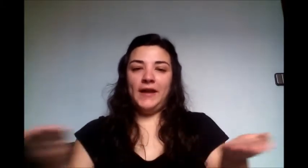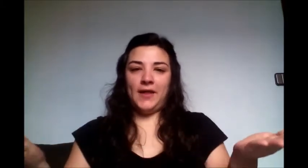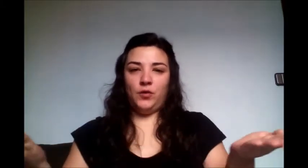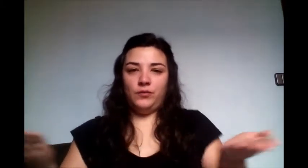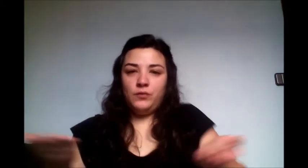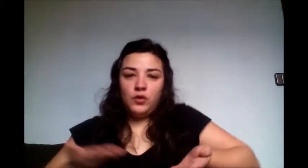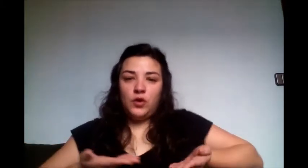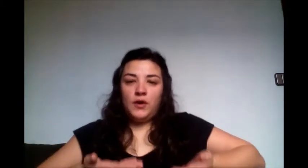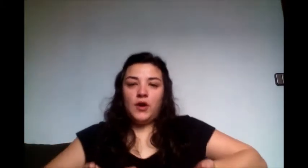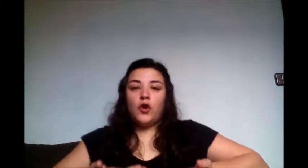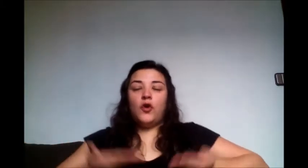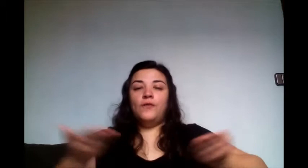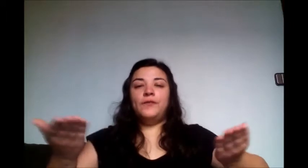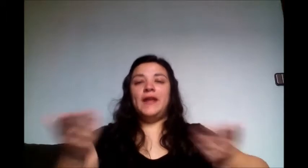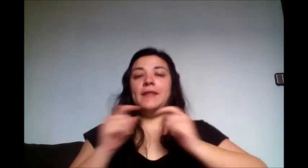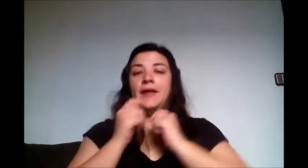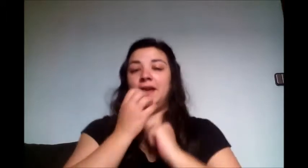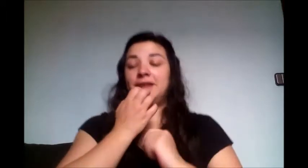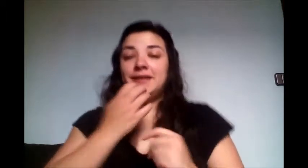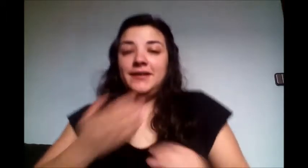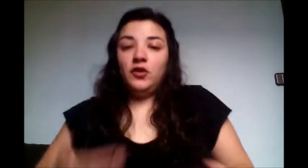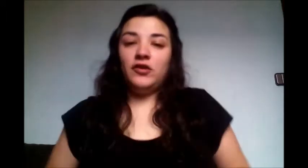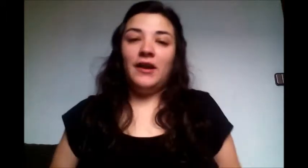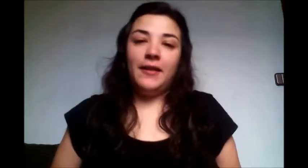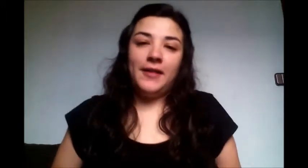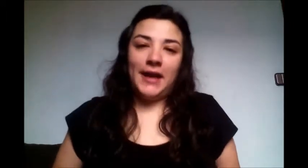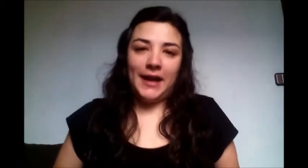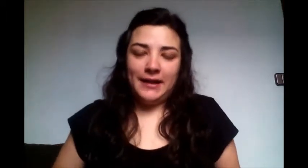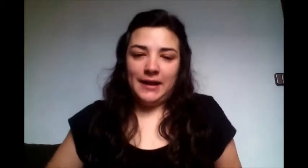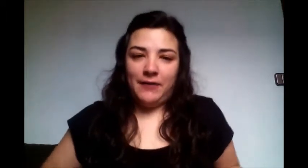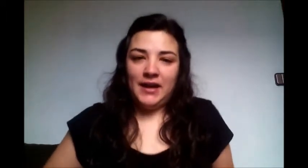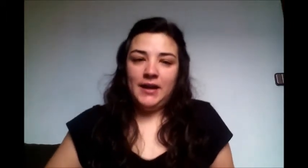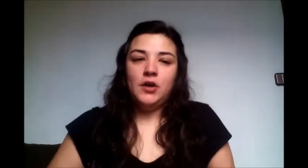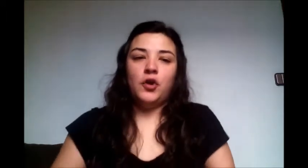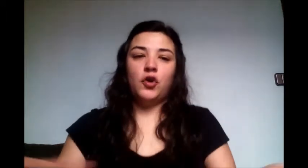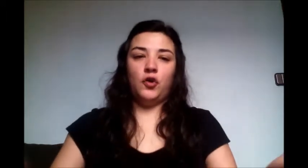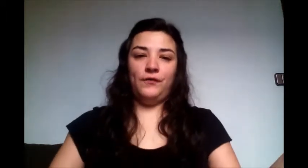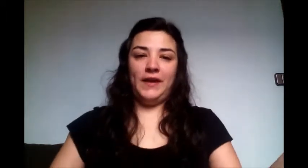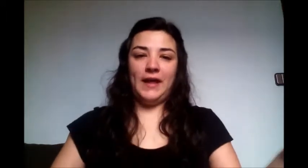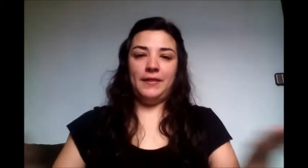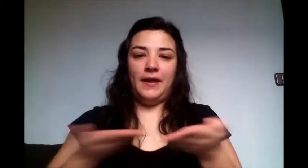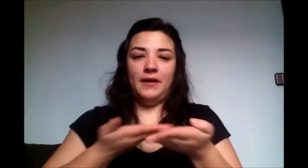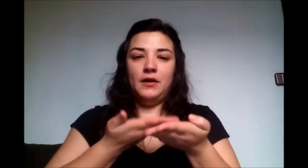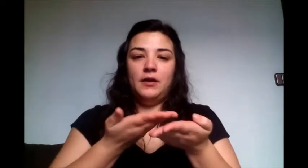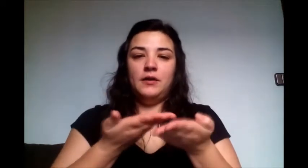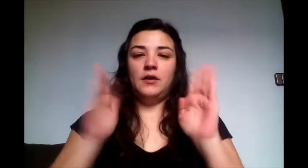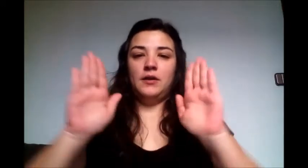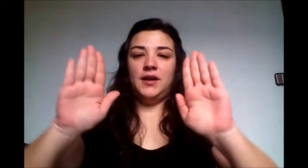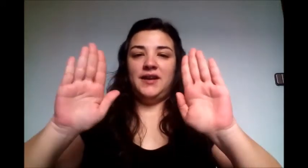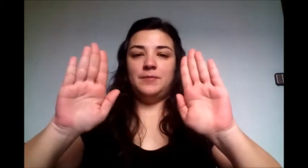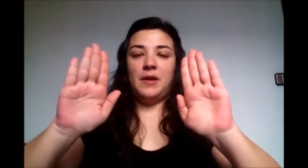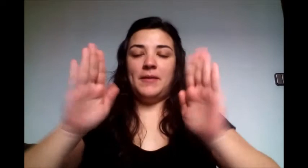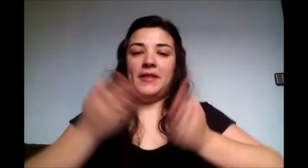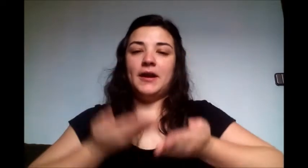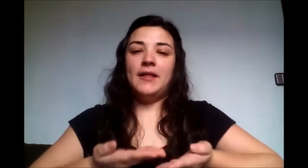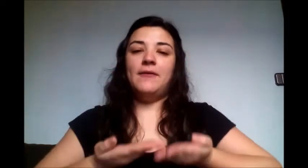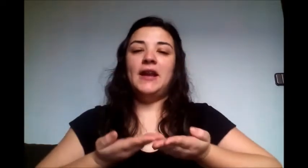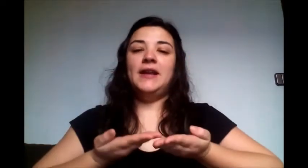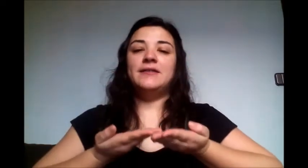Confiado. Confianza. Este signo sale desde la cadera, ¿vale? Confianza. Es palma cerrada, ¿vale? Y